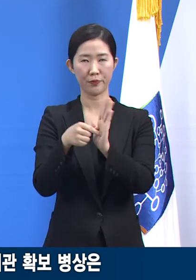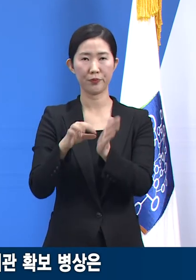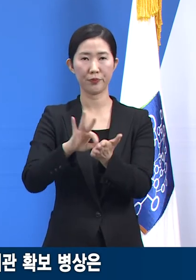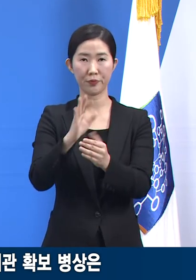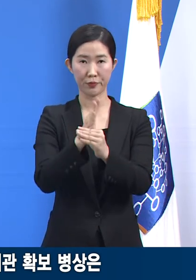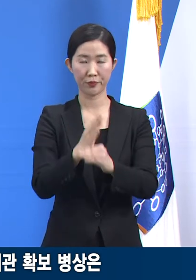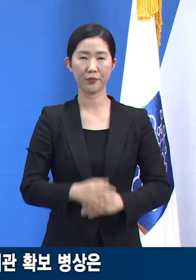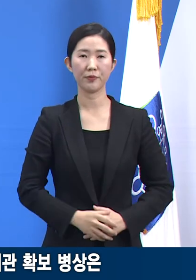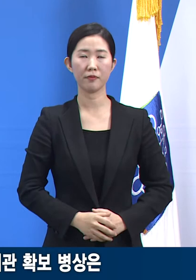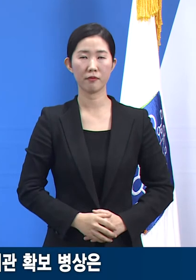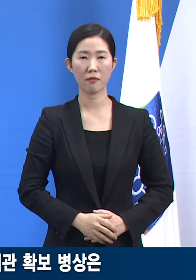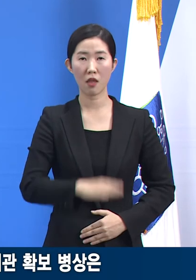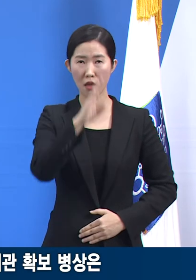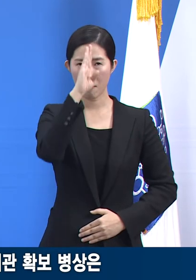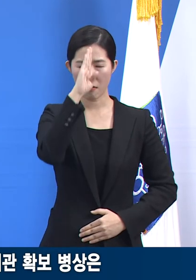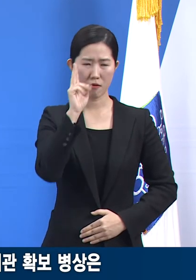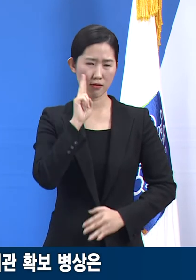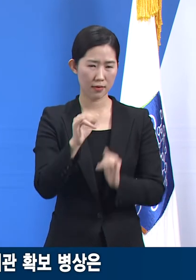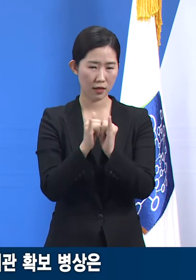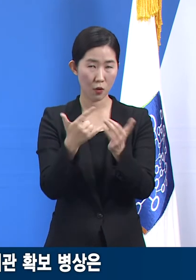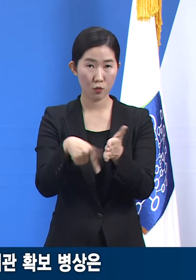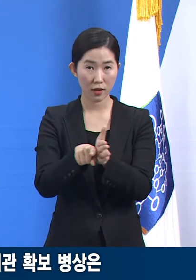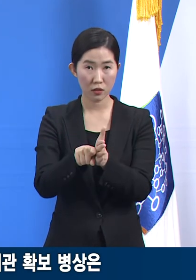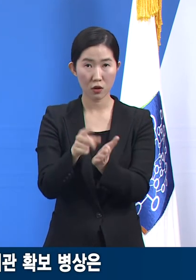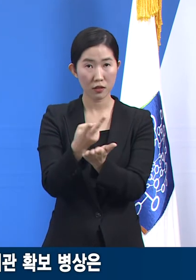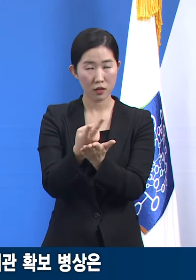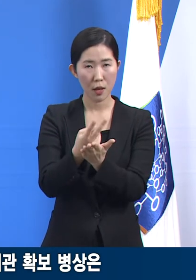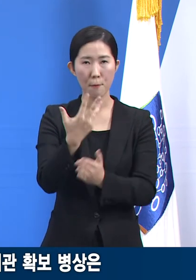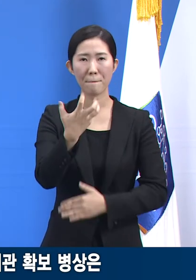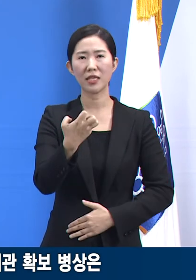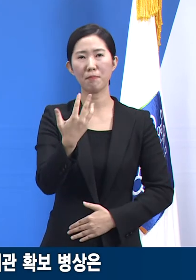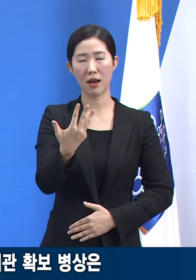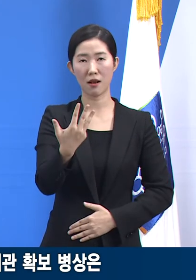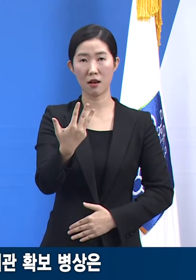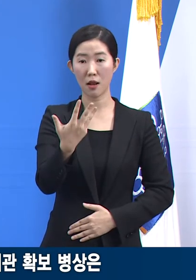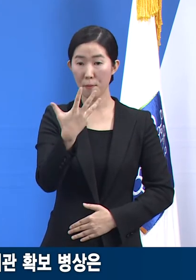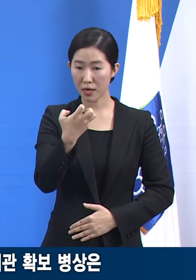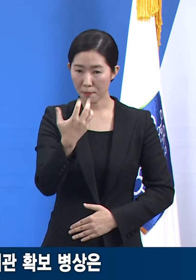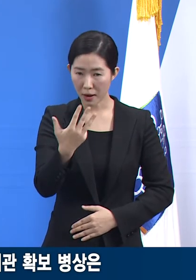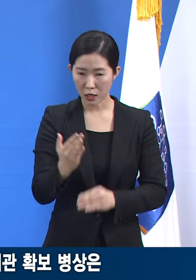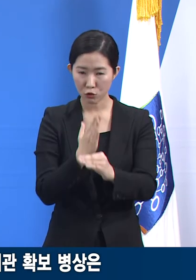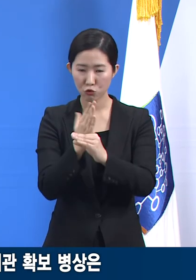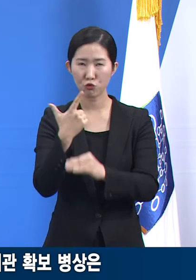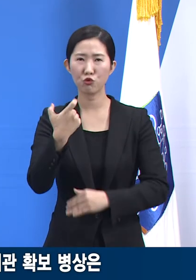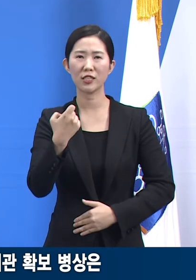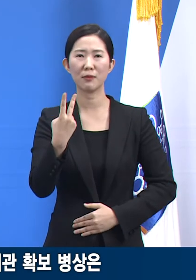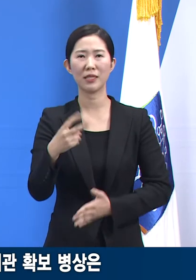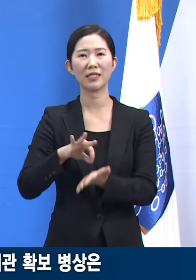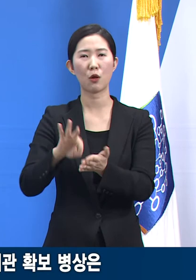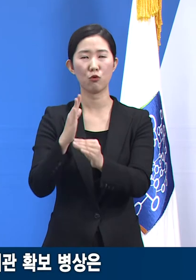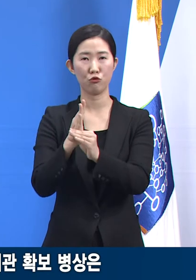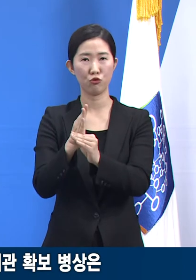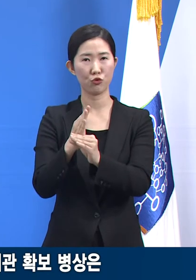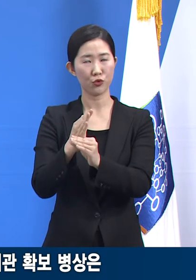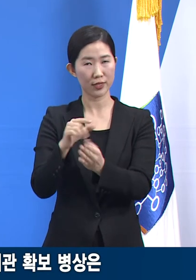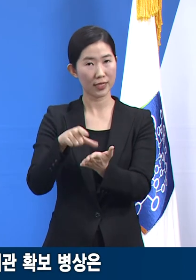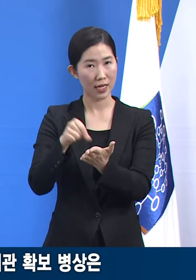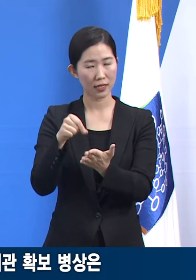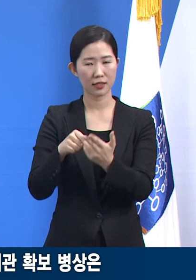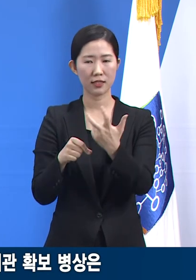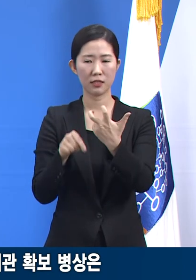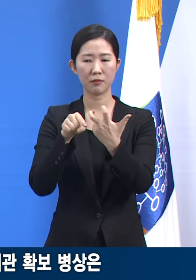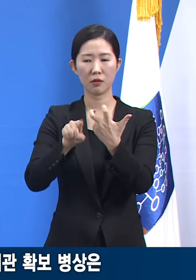이중 중환자 치료용 병상은 88개 병상이며 그중 62개를 사용 중이고 가동률은 70.4